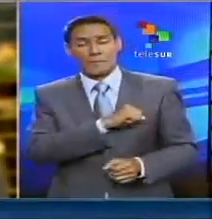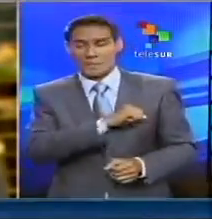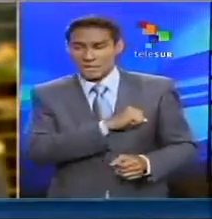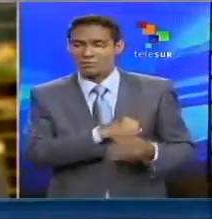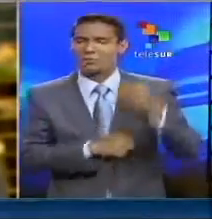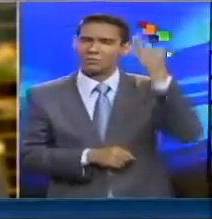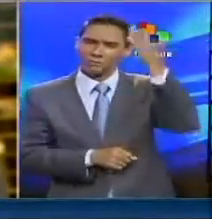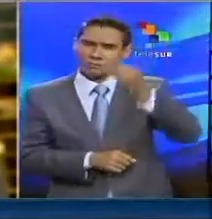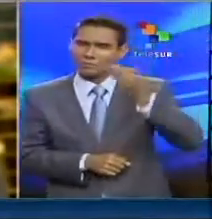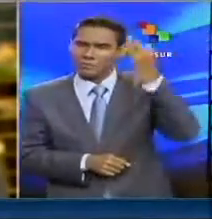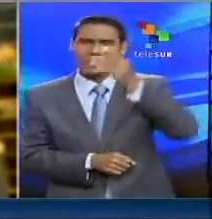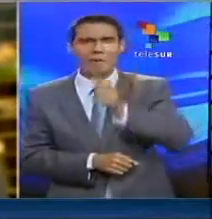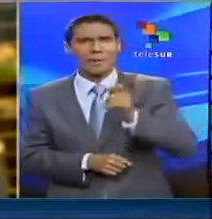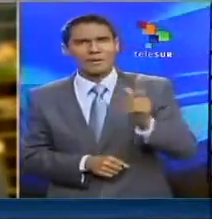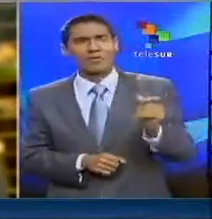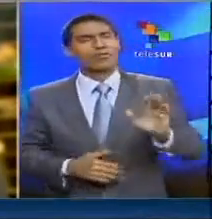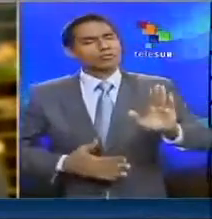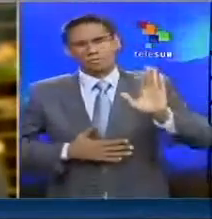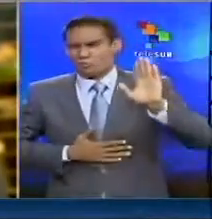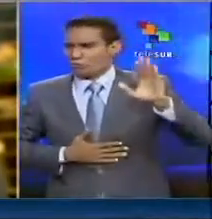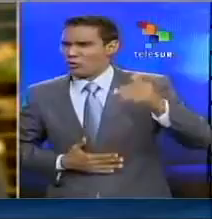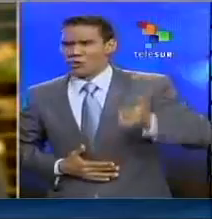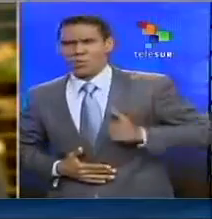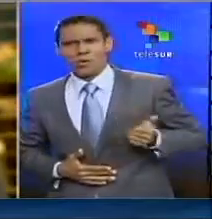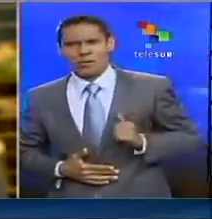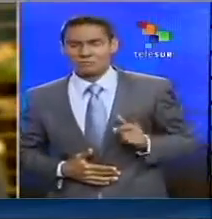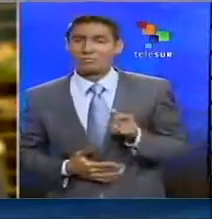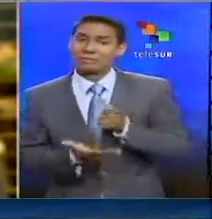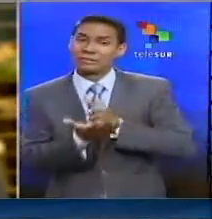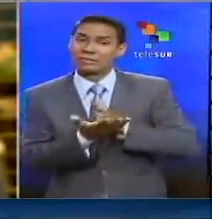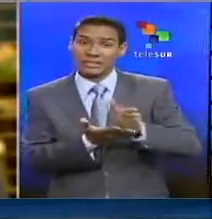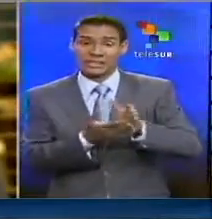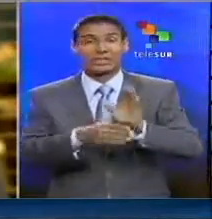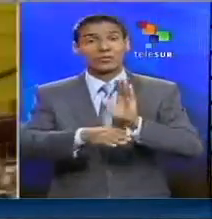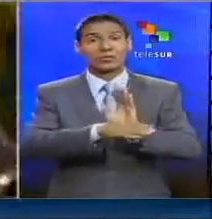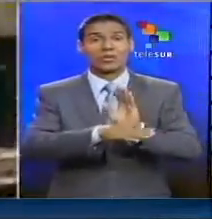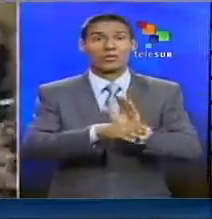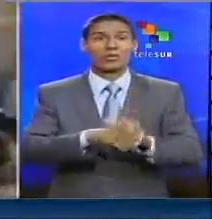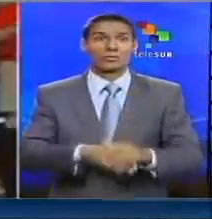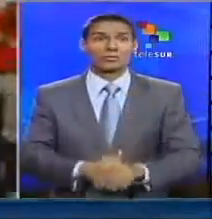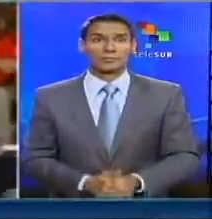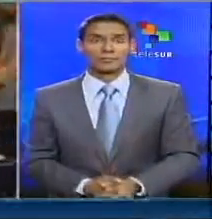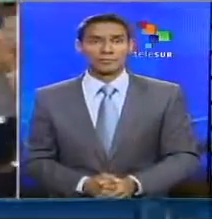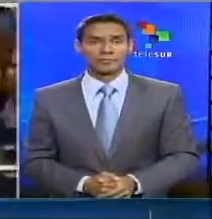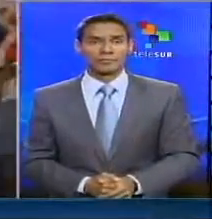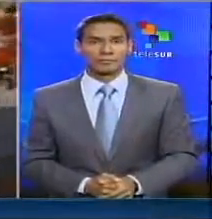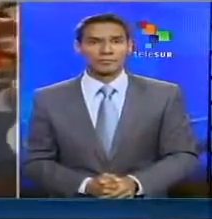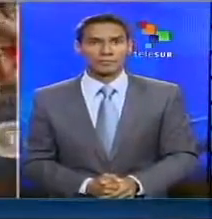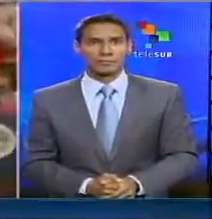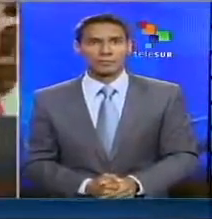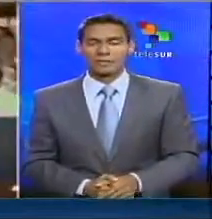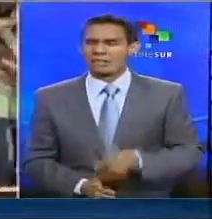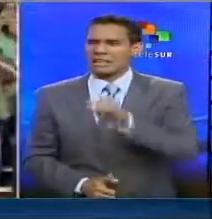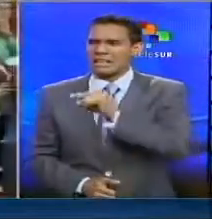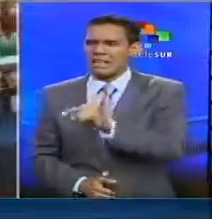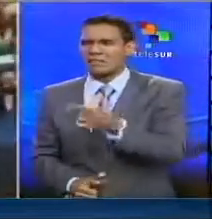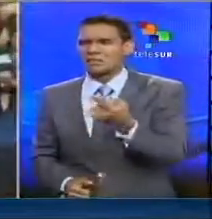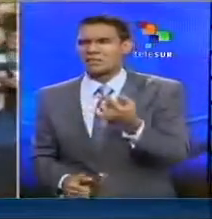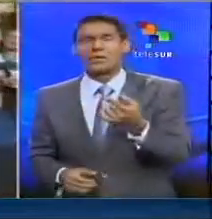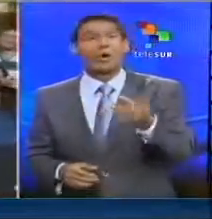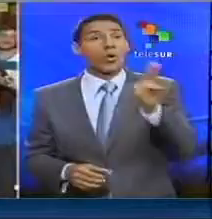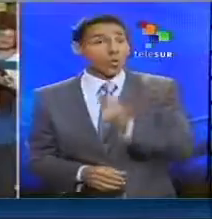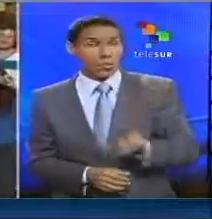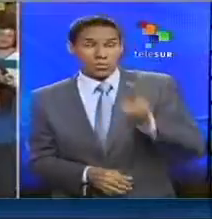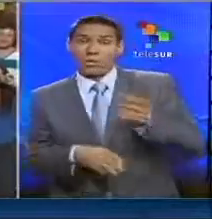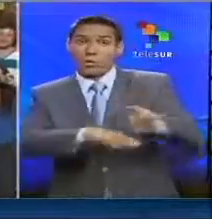piensan que la gente le permitirá hacer cualquier cosa con tal de mantenerlos a salvo. Según Greenwald, esta táctica es la que ha estado